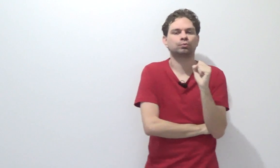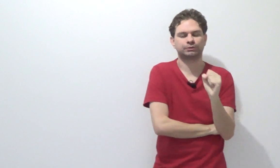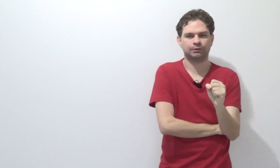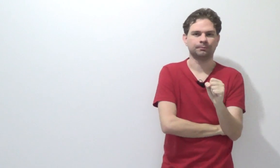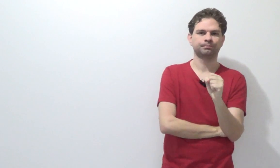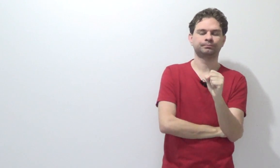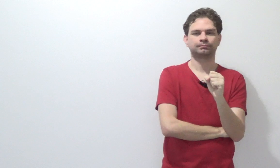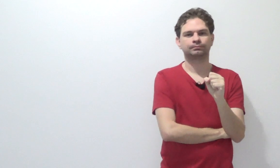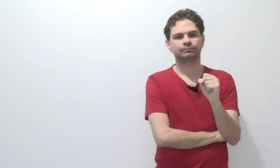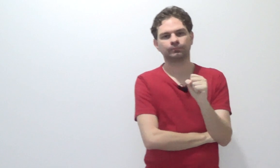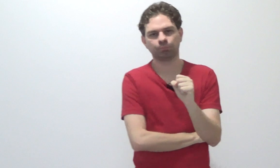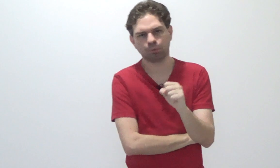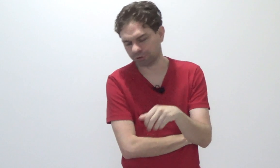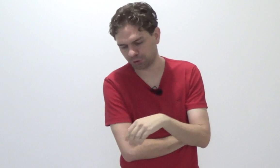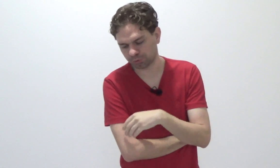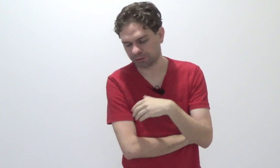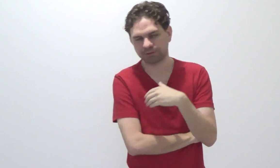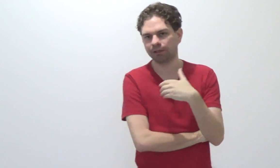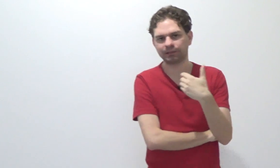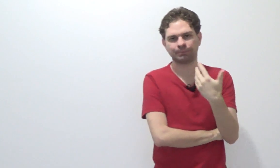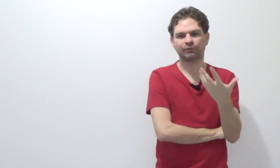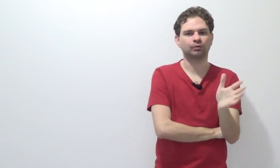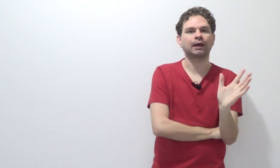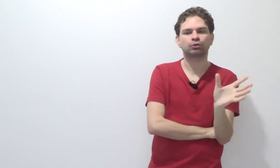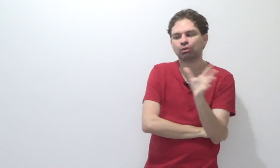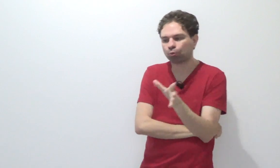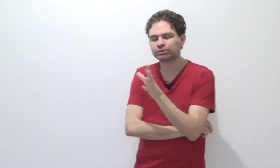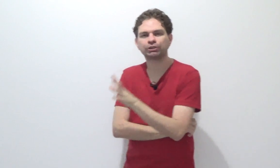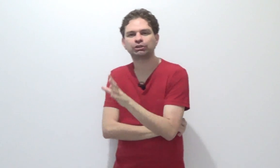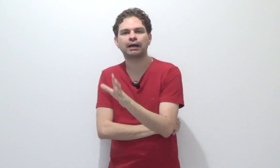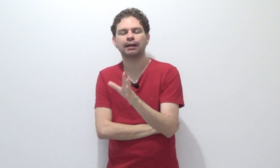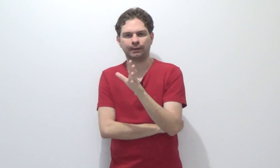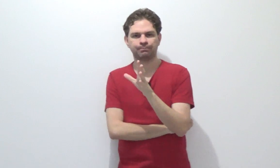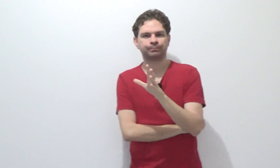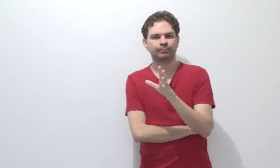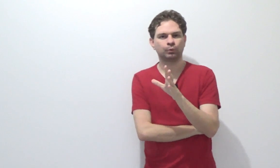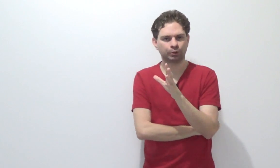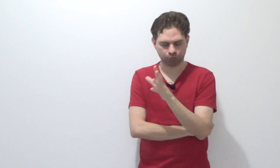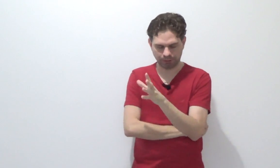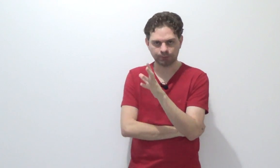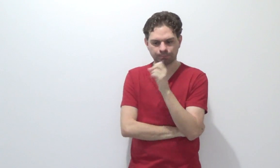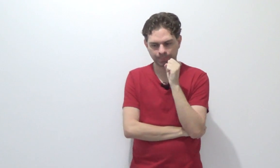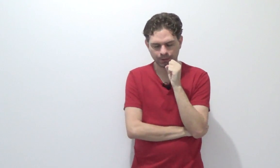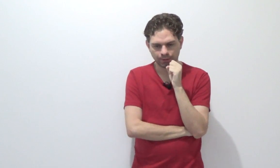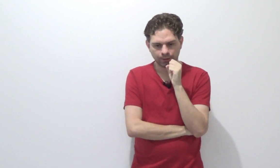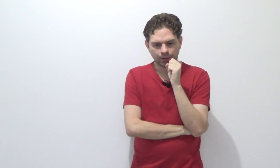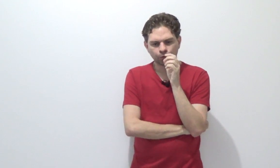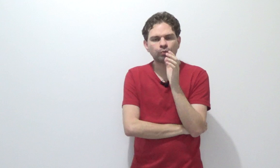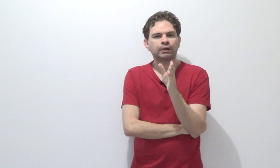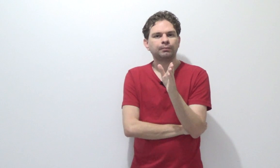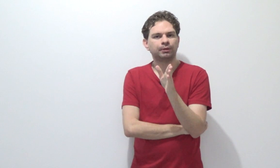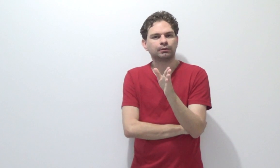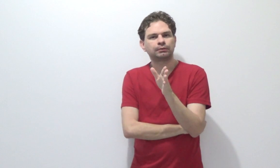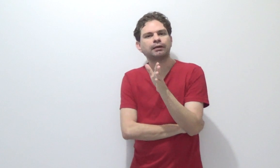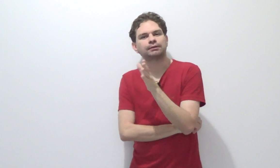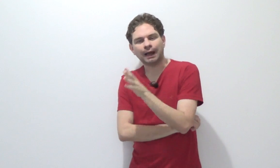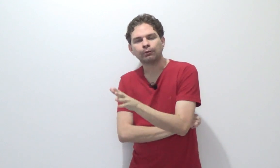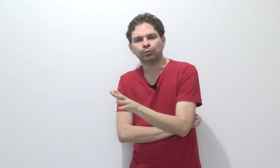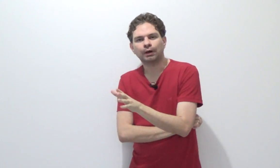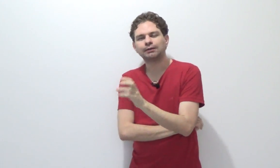consegui. Por circunstâncias alheias à minha vontade, eu não consegui chegar lá. No resultado. No crime tentado, a